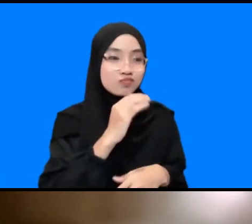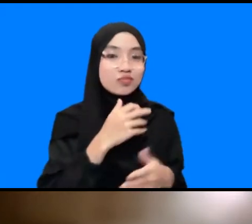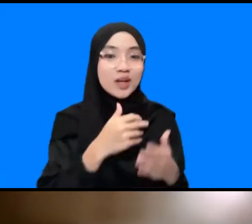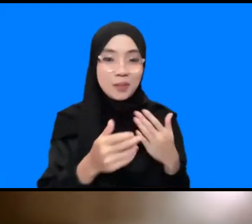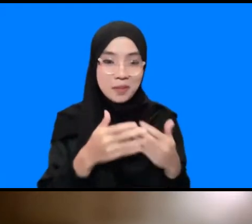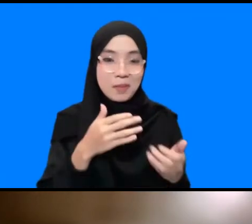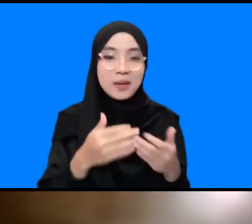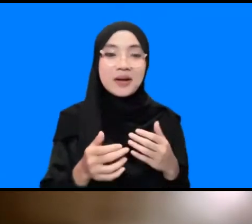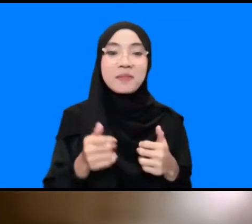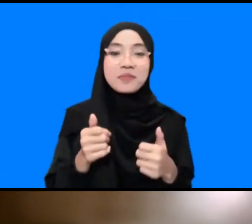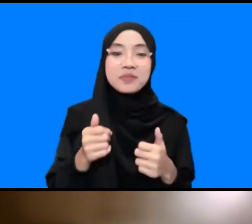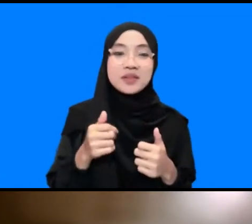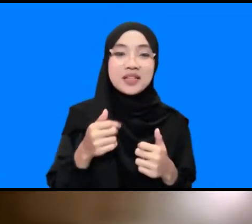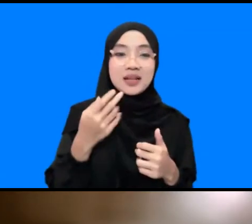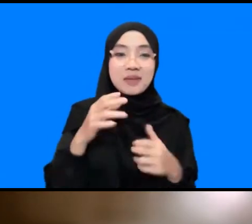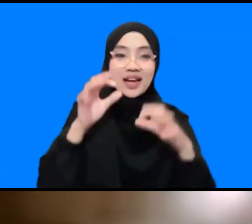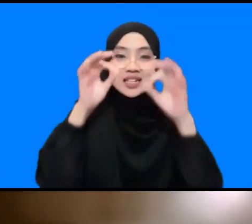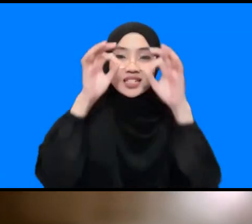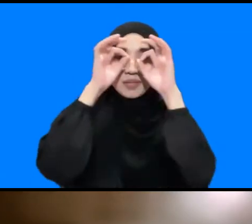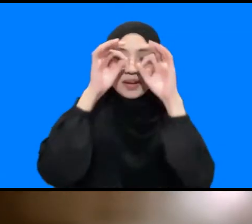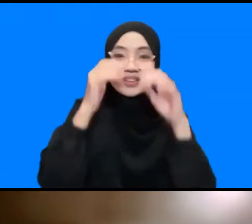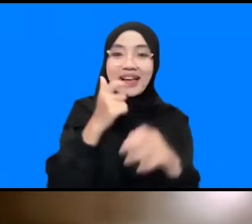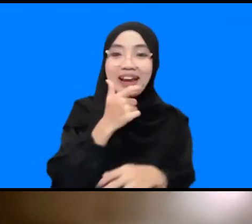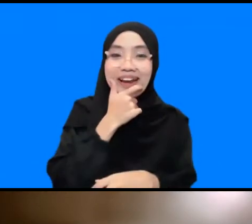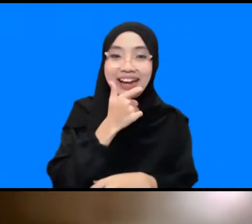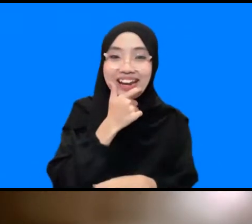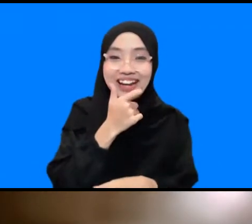iya lihat nih udah pake kacamata nenek